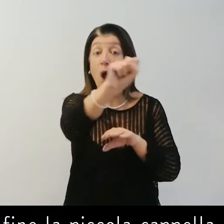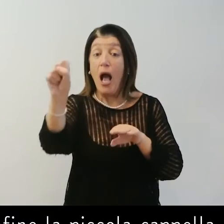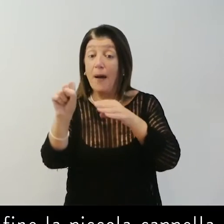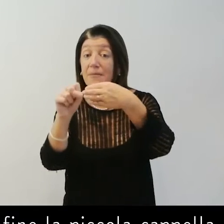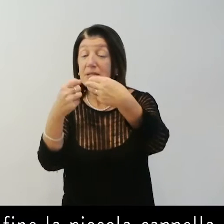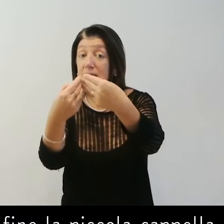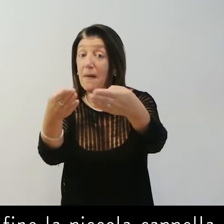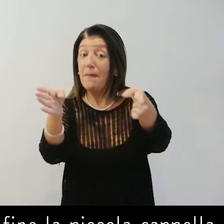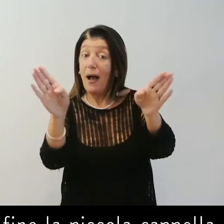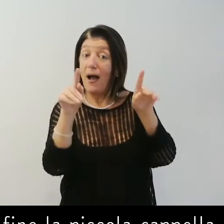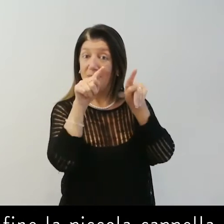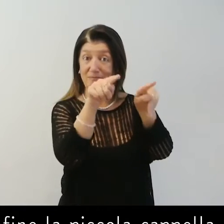aprendo l'abside.